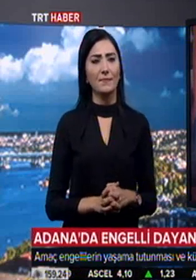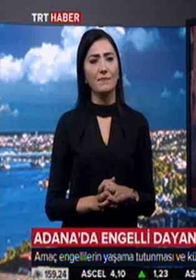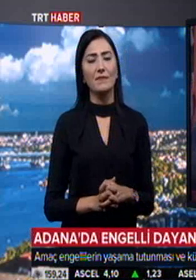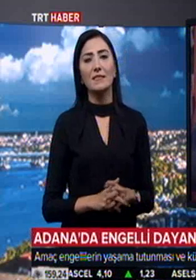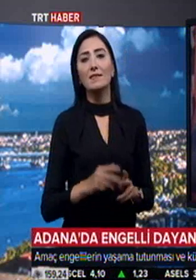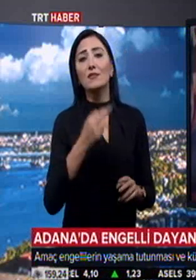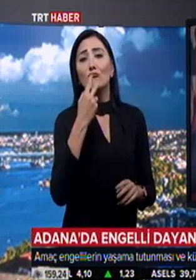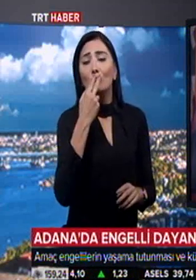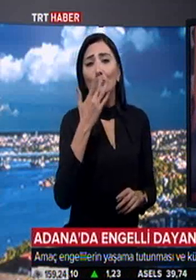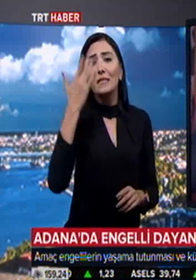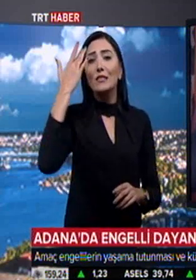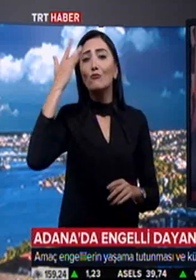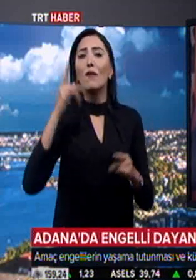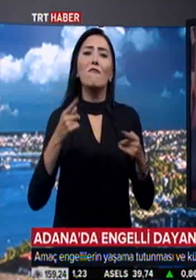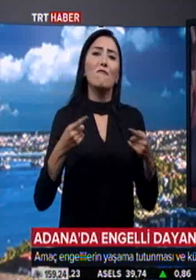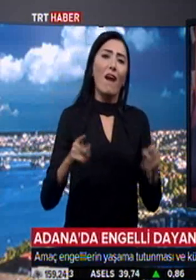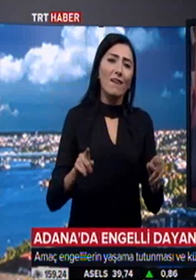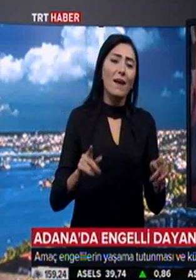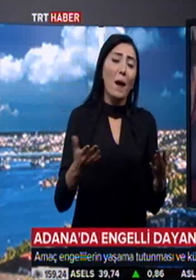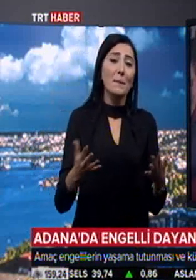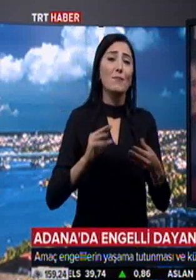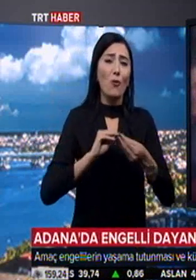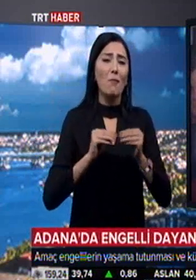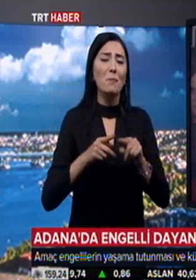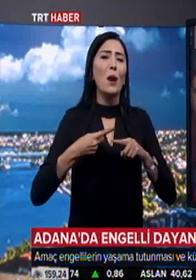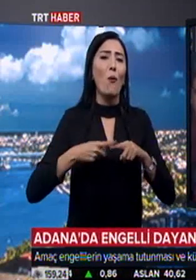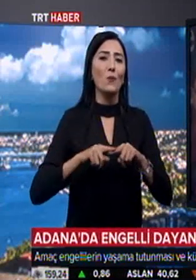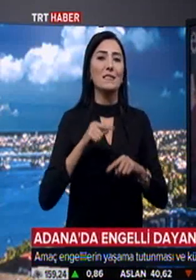Dilleri, kültürleri farklı ama sıkıntıları ortak.